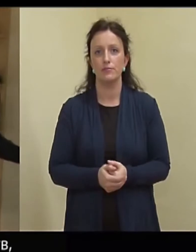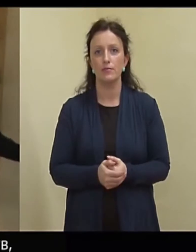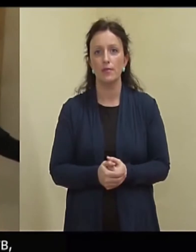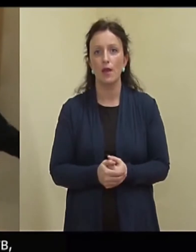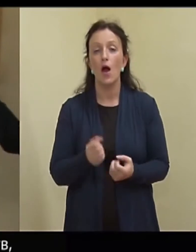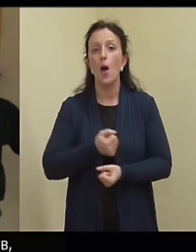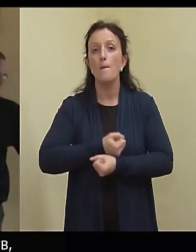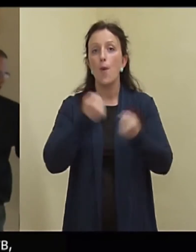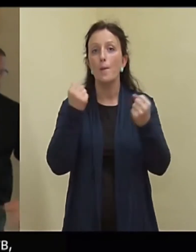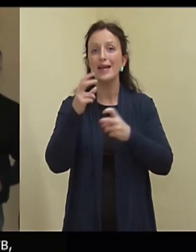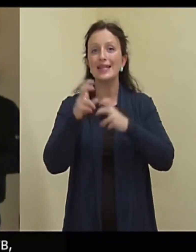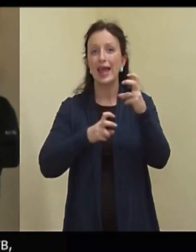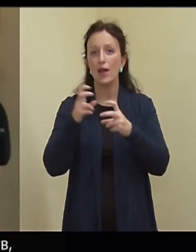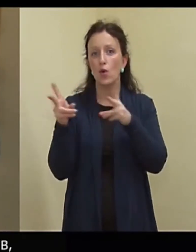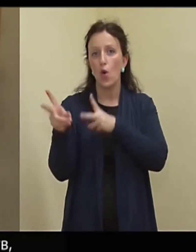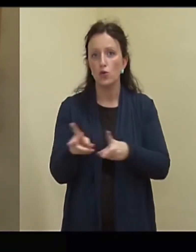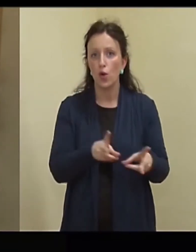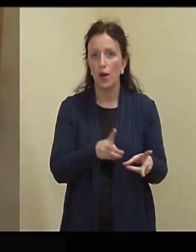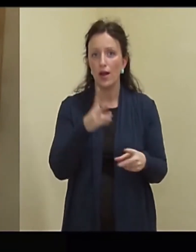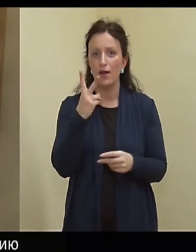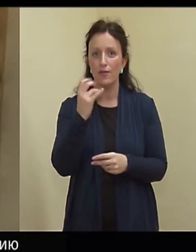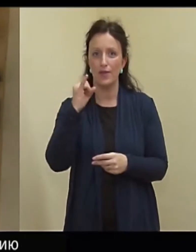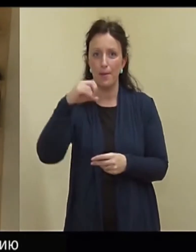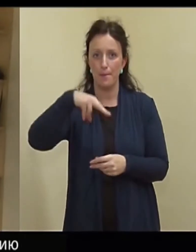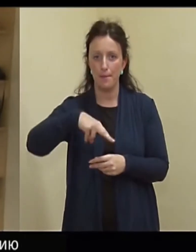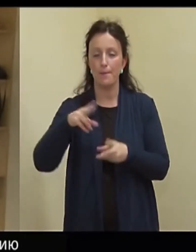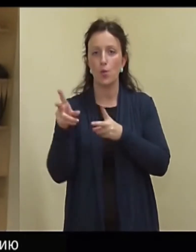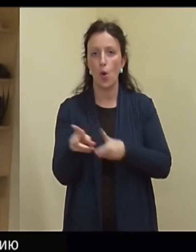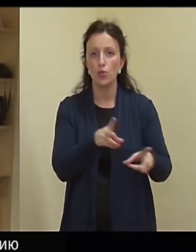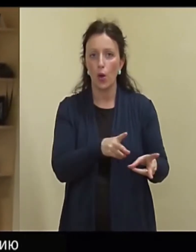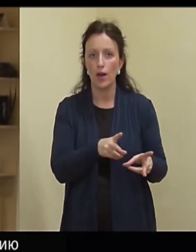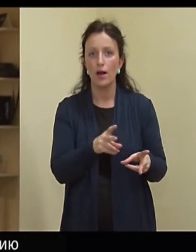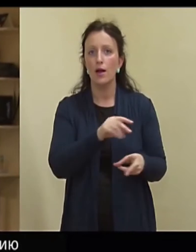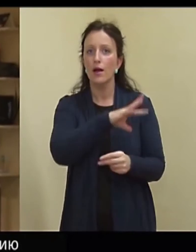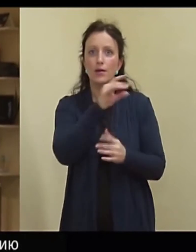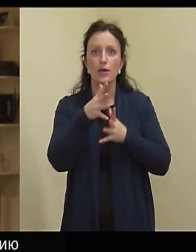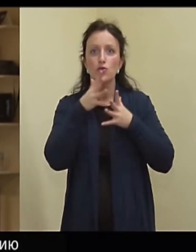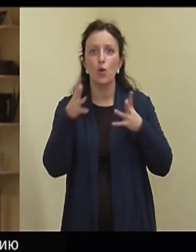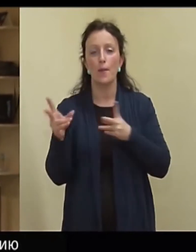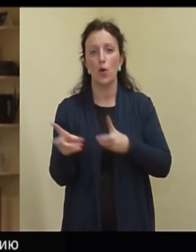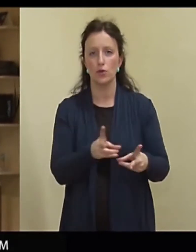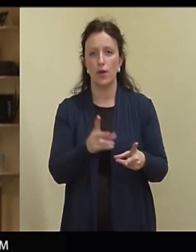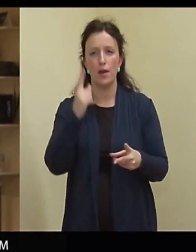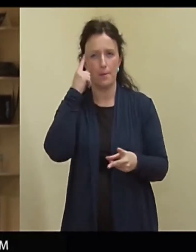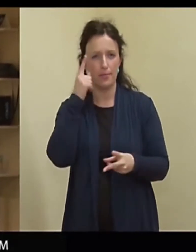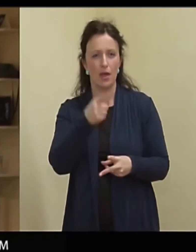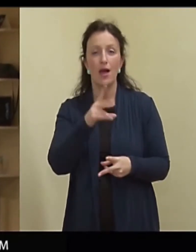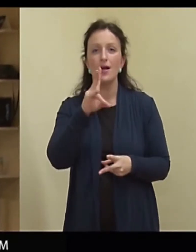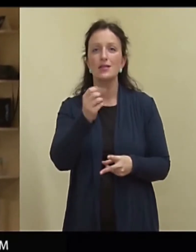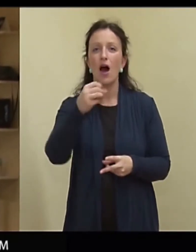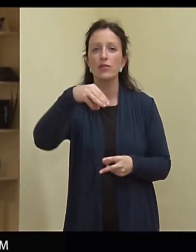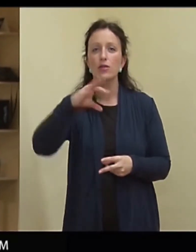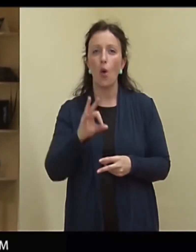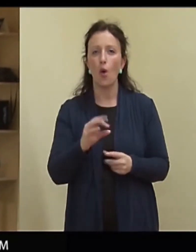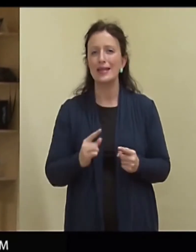Pommitehniline kontroll või vibkontroll? Noh, kõige suurem pommitehniline kontroll, kindlasti mäletate, NATO-tip pohtumine